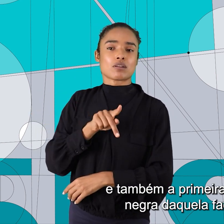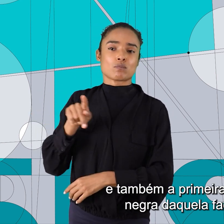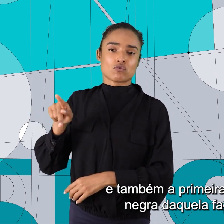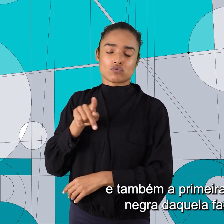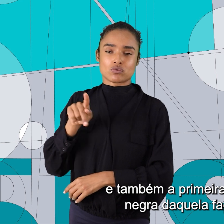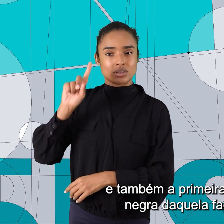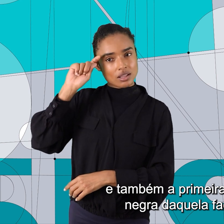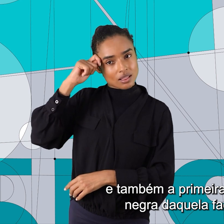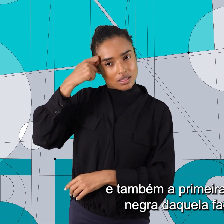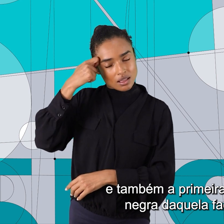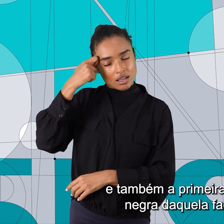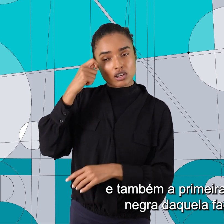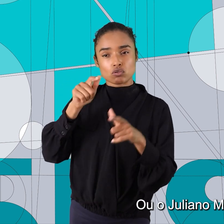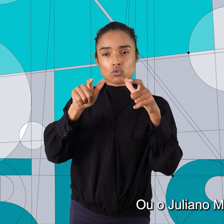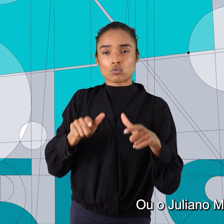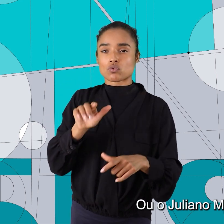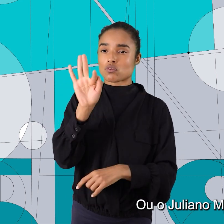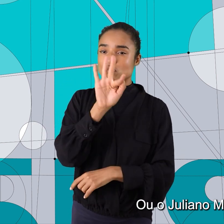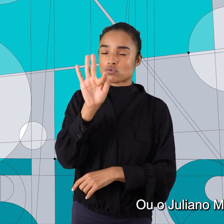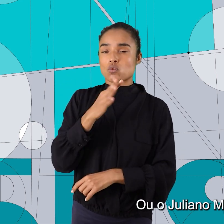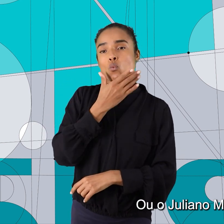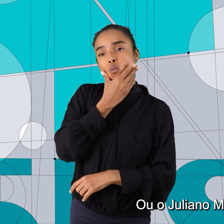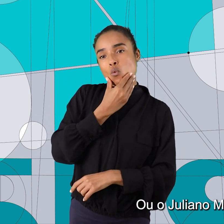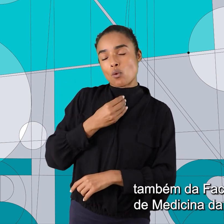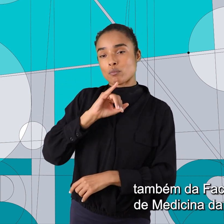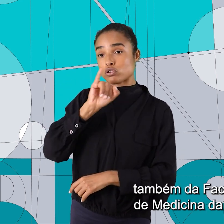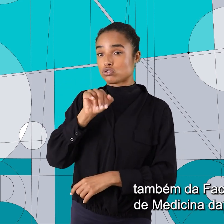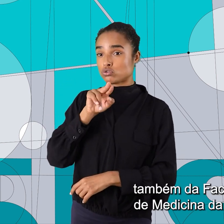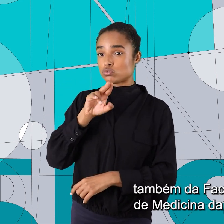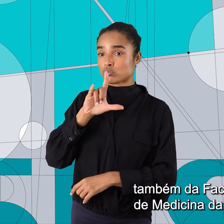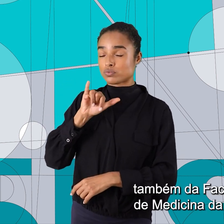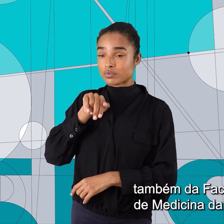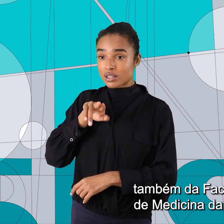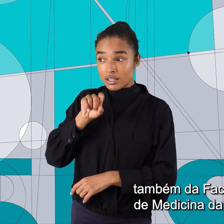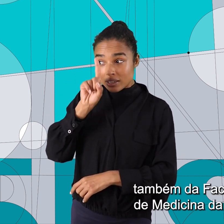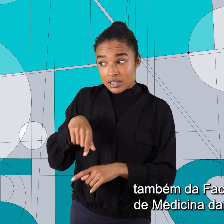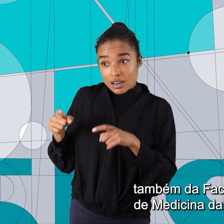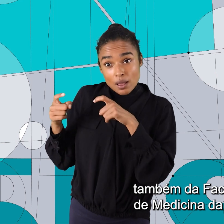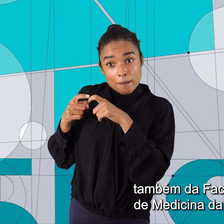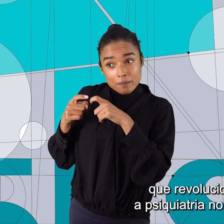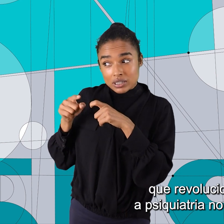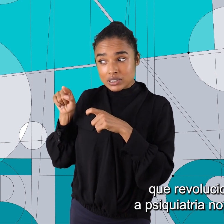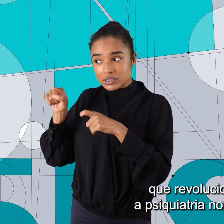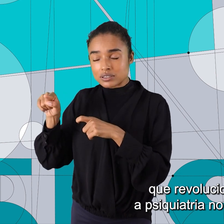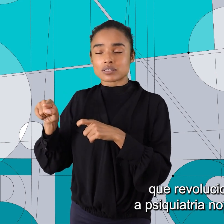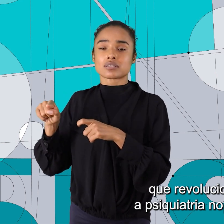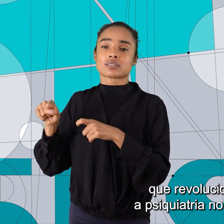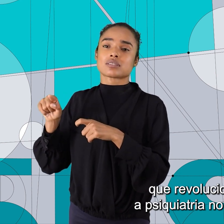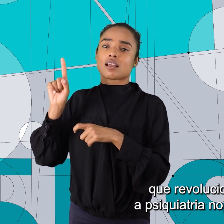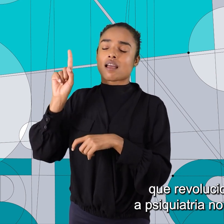daquela faculdade. Ou o Juliano Moreira, também da Faculdade de Medicina da Bahia, que